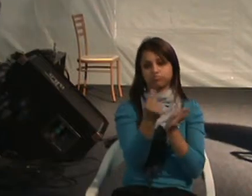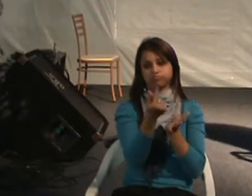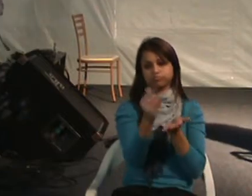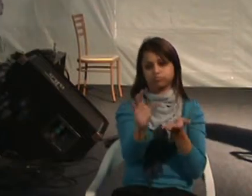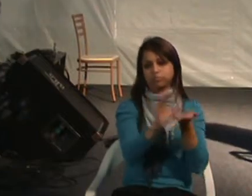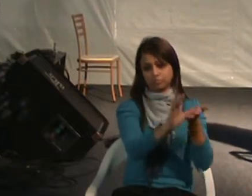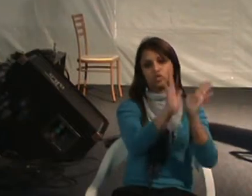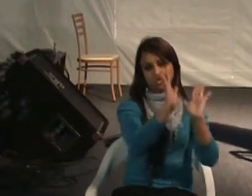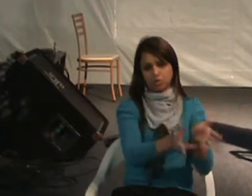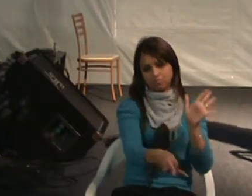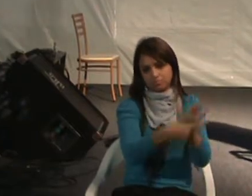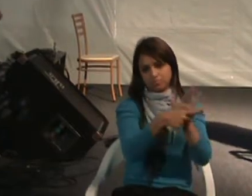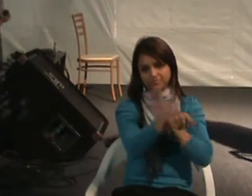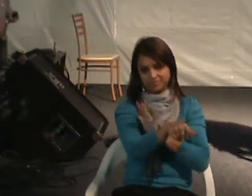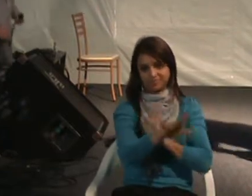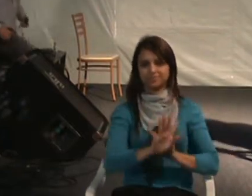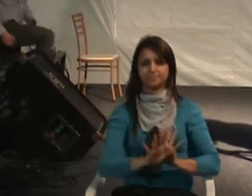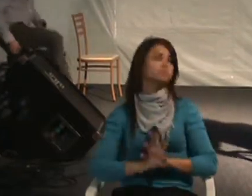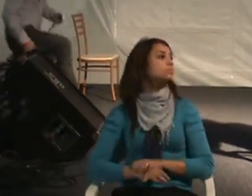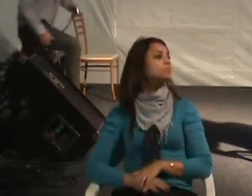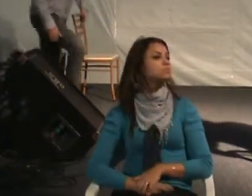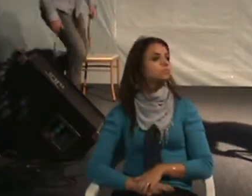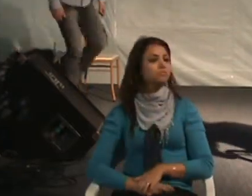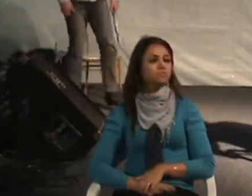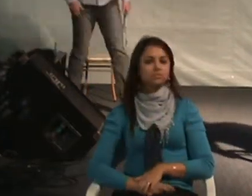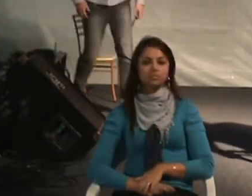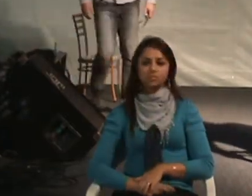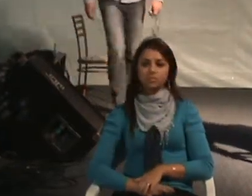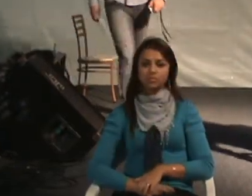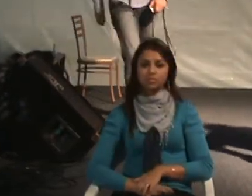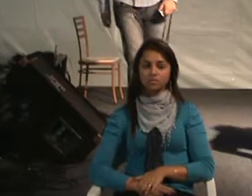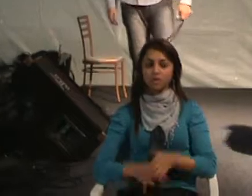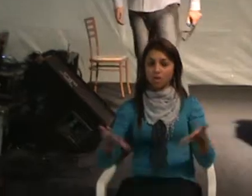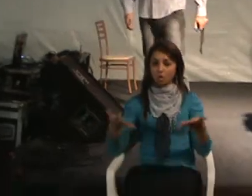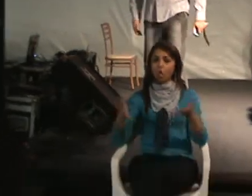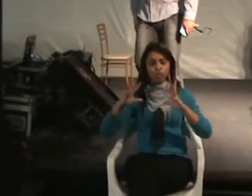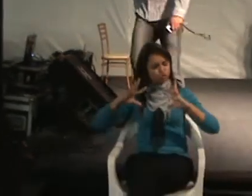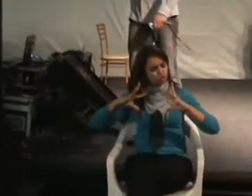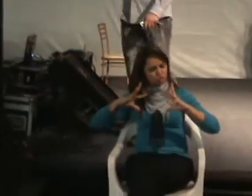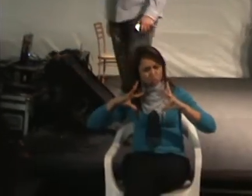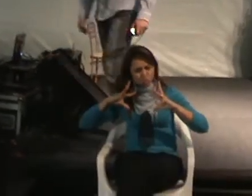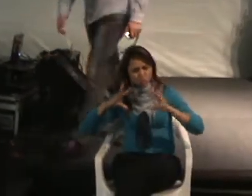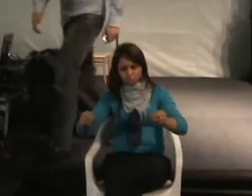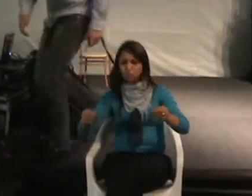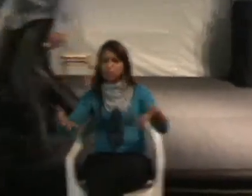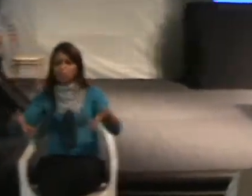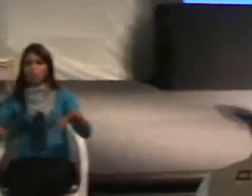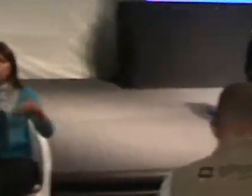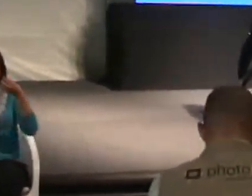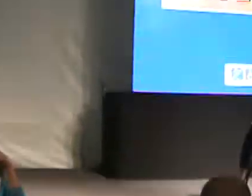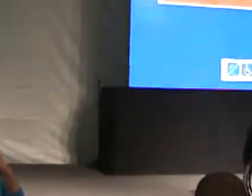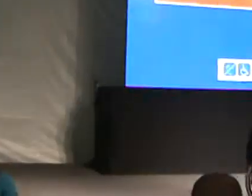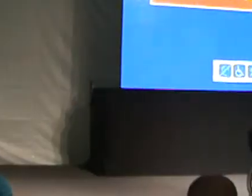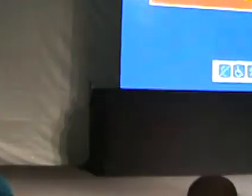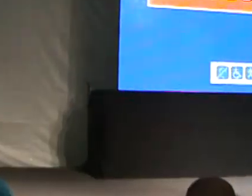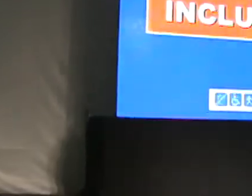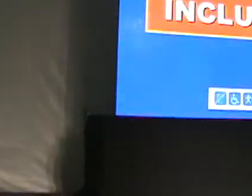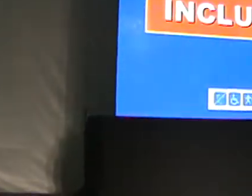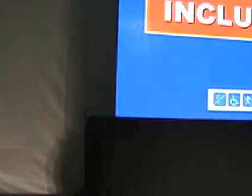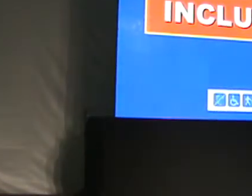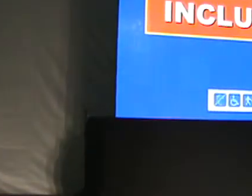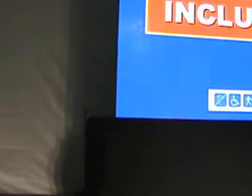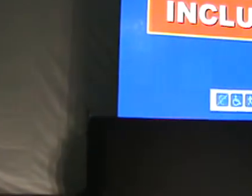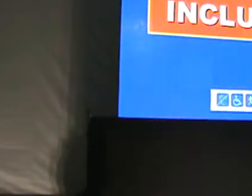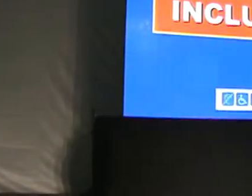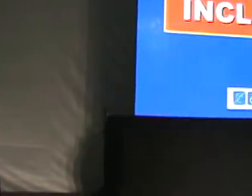Ok. Pode mudar. Tudo que nós falarmos, absolutamente tudo que nós falarmos, tudo que a